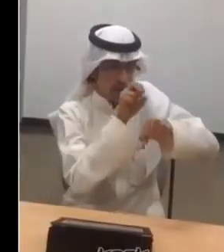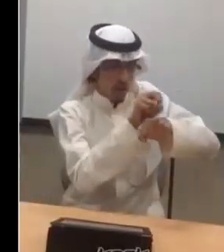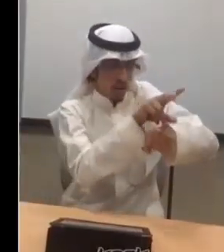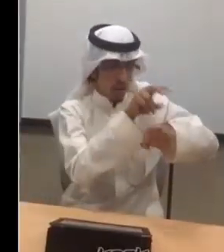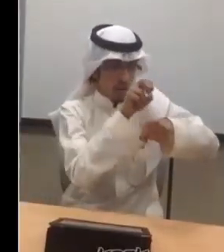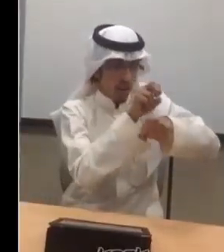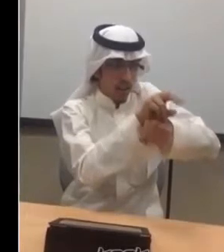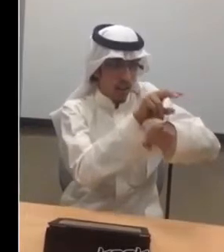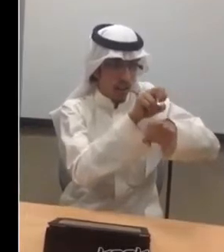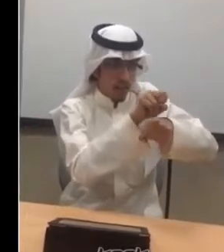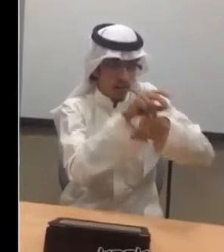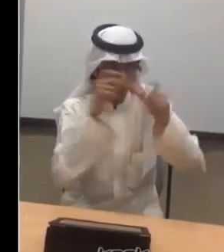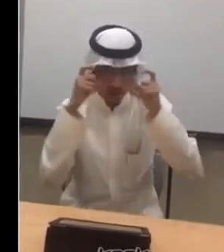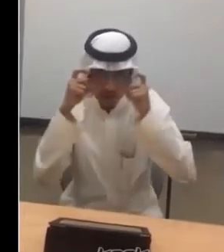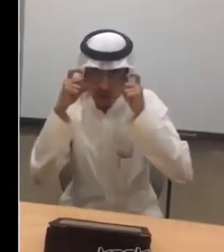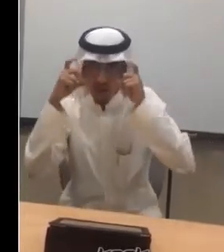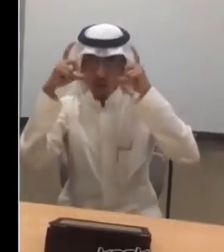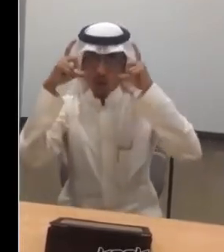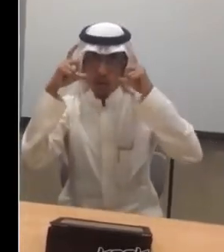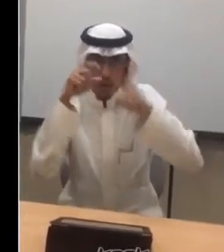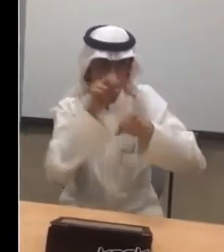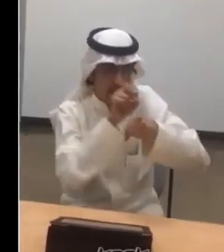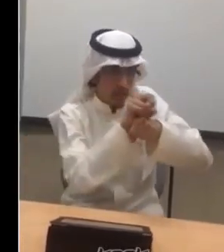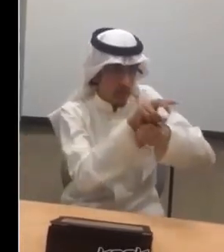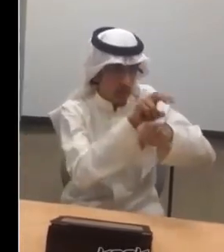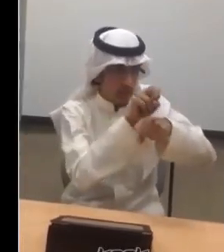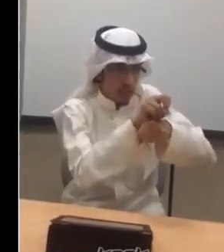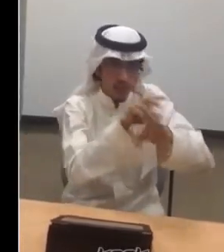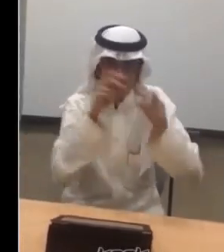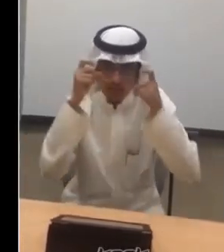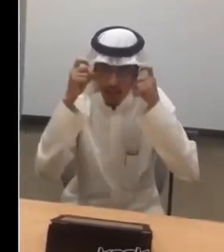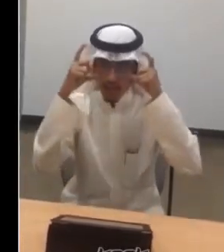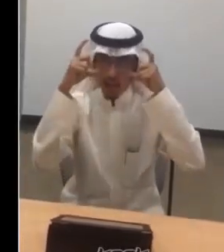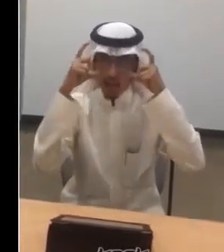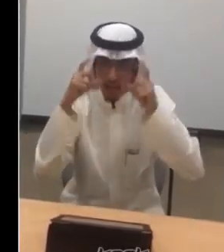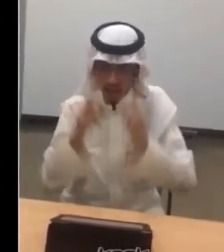تعليم توعية توعية